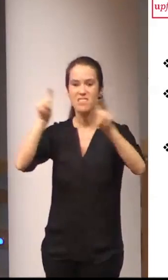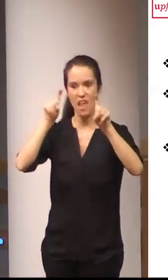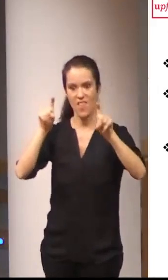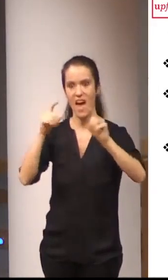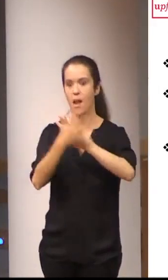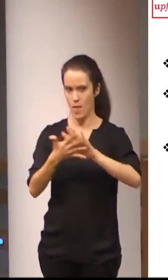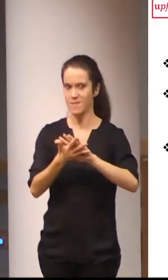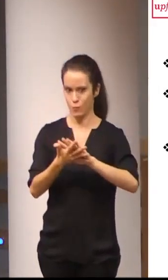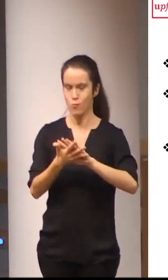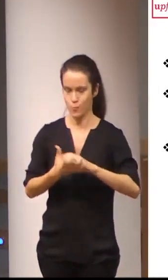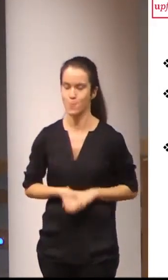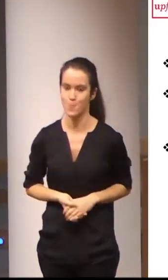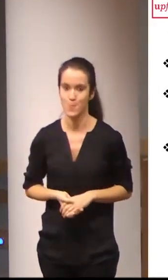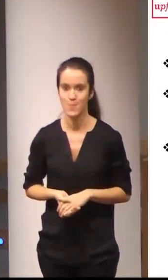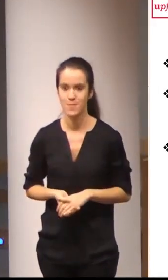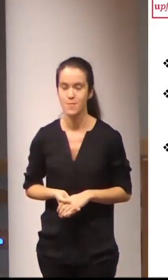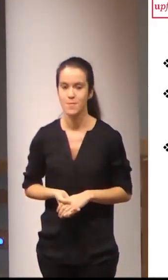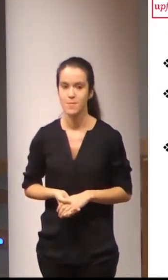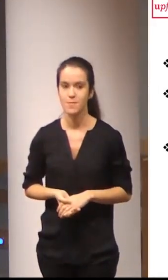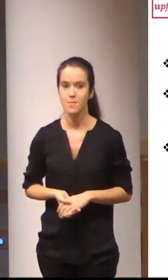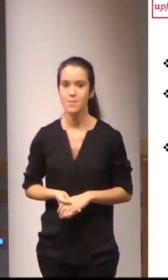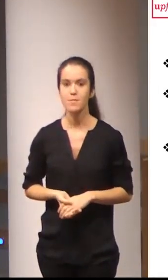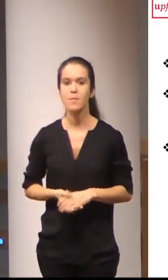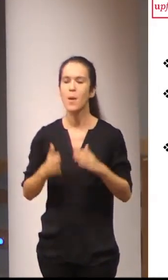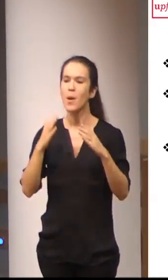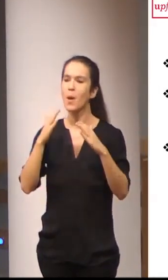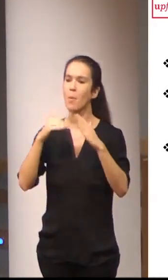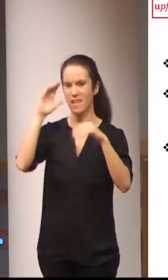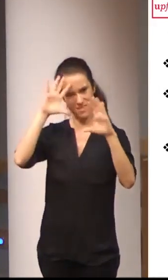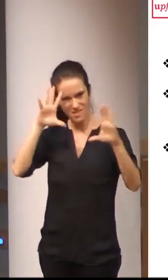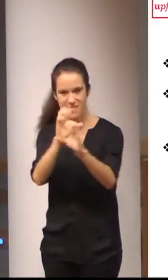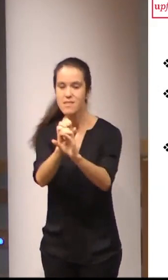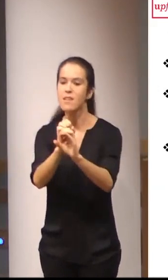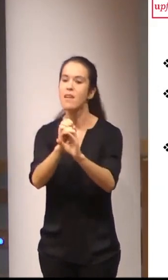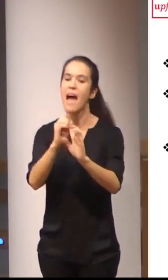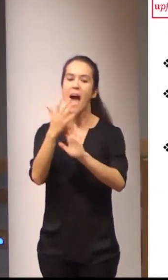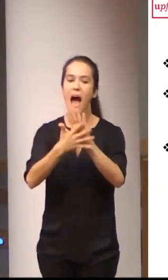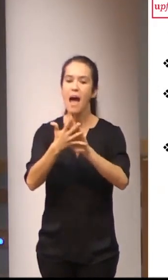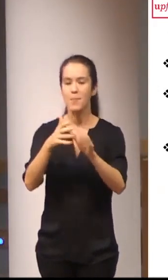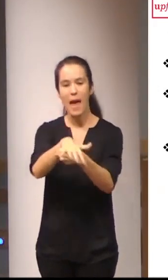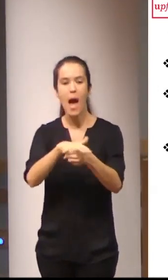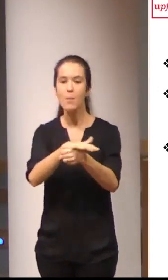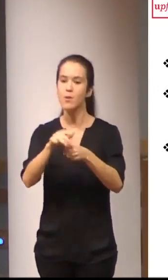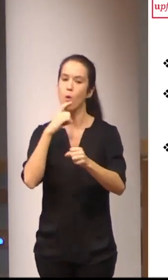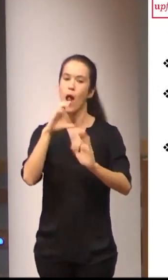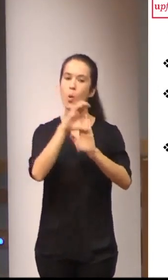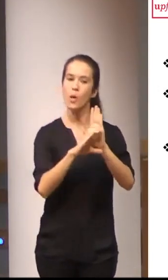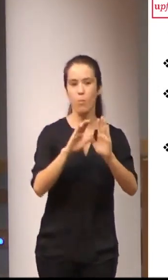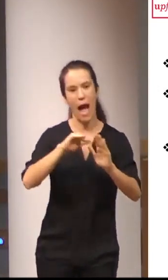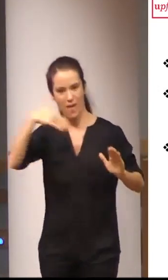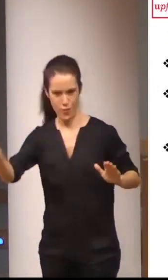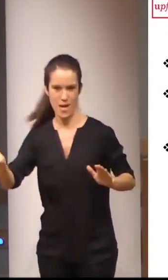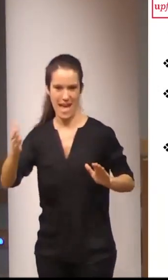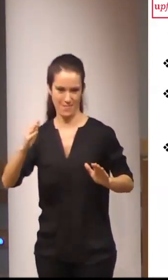lenguas de signos e nos focalizamos aquí en o ámbito extracurricular. Os modelos